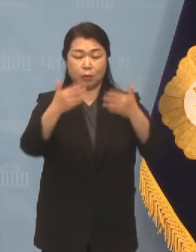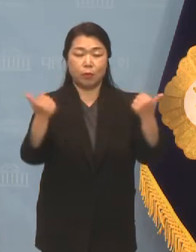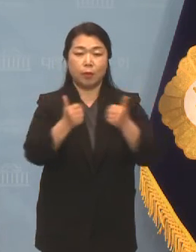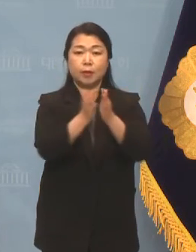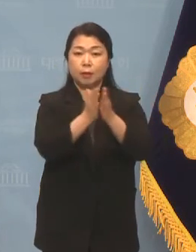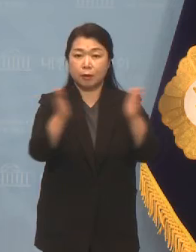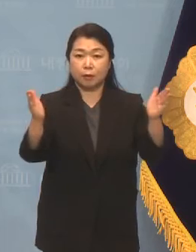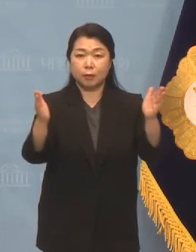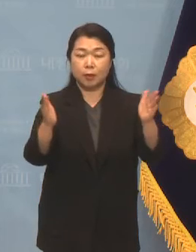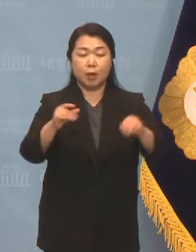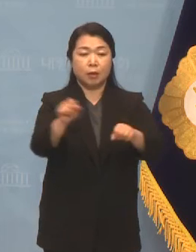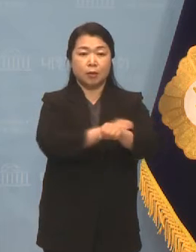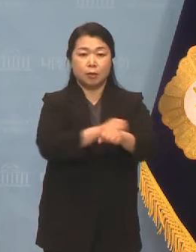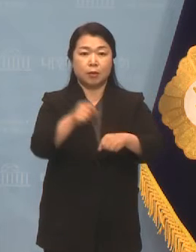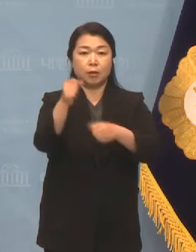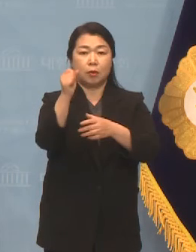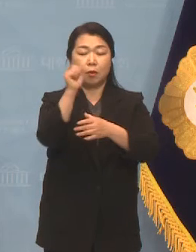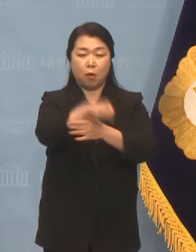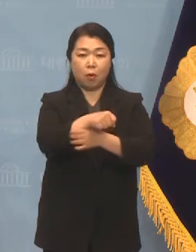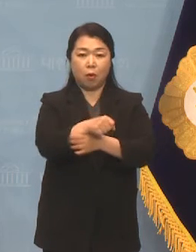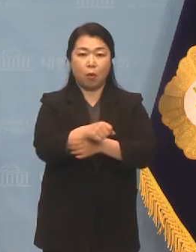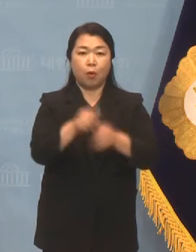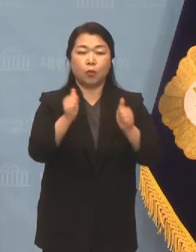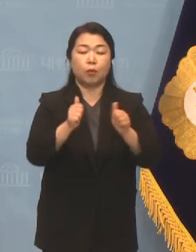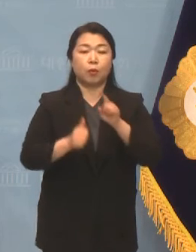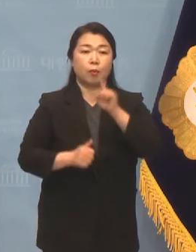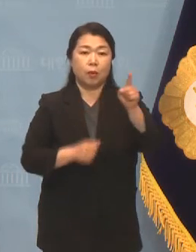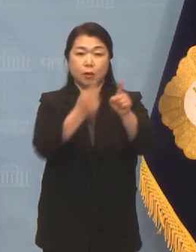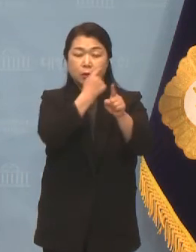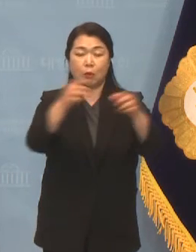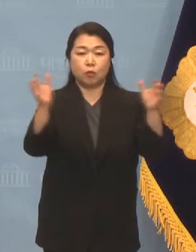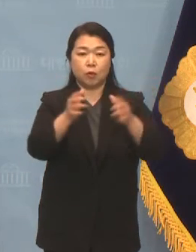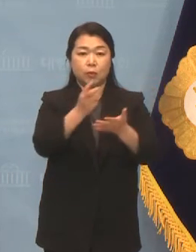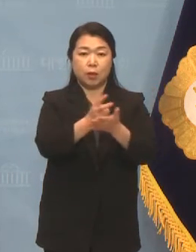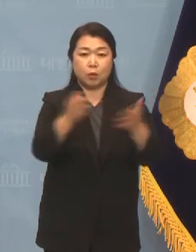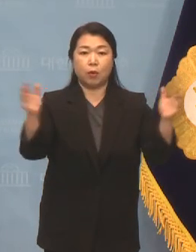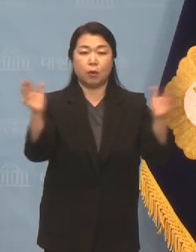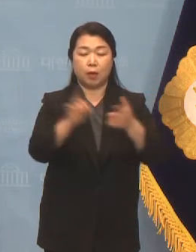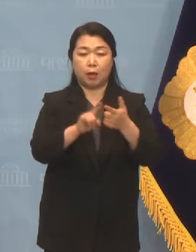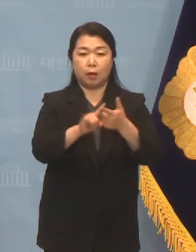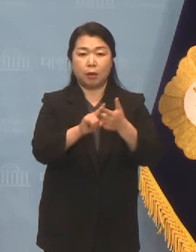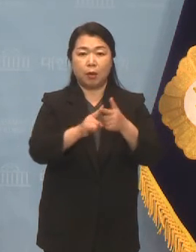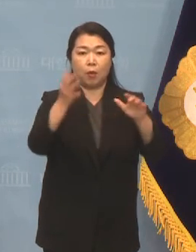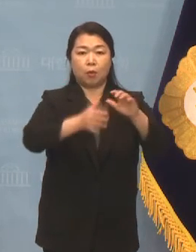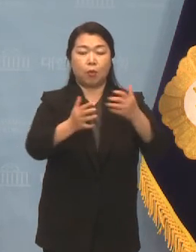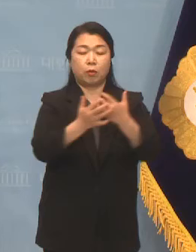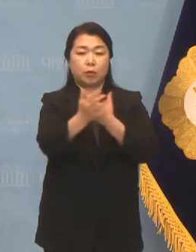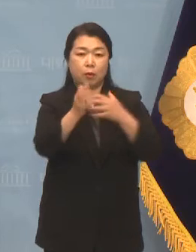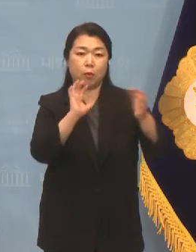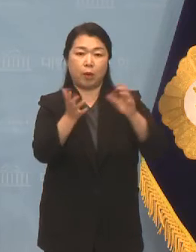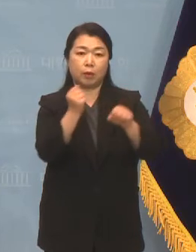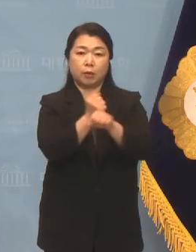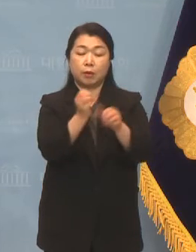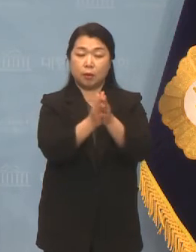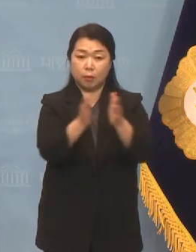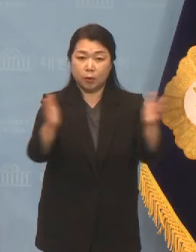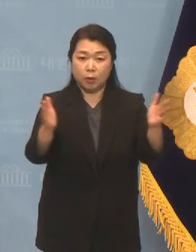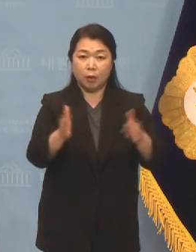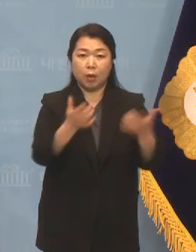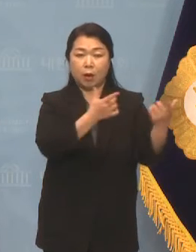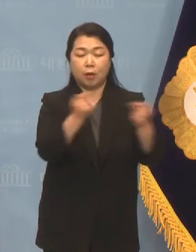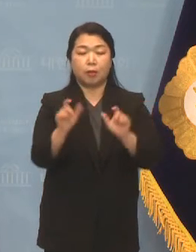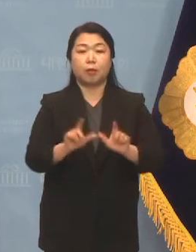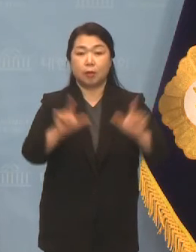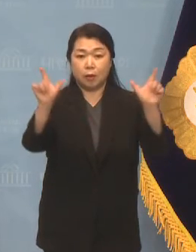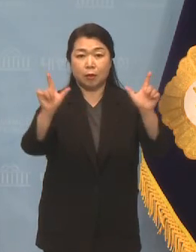터커소송의 정거수집제도 도입에 대한 공청회를 실시하며 같은 날에는